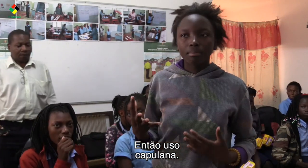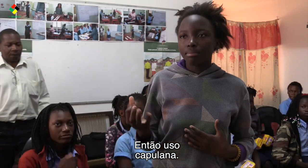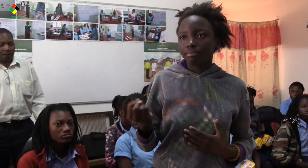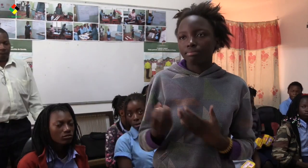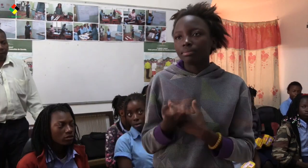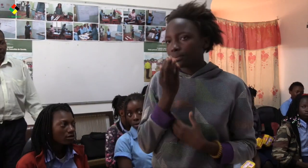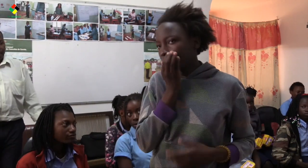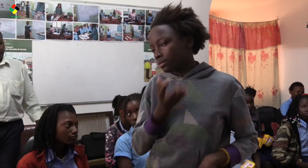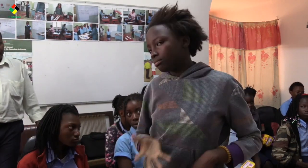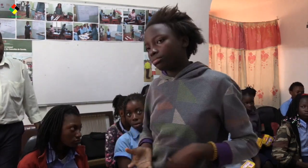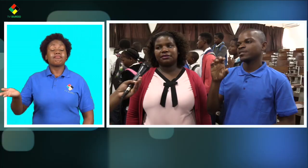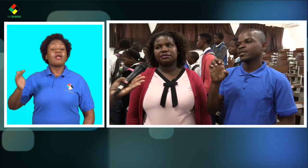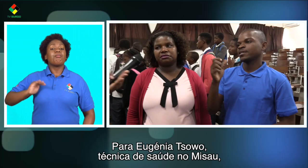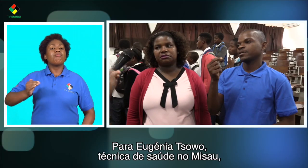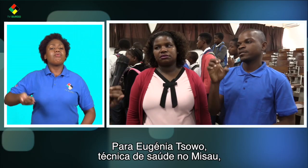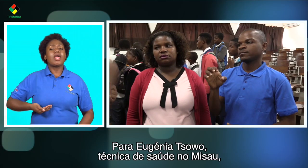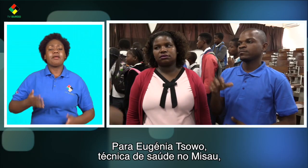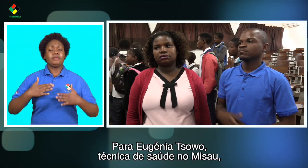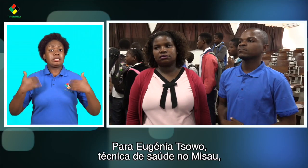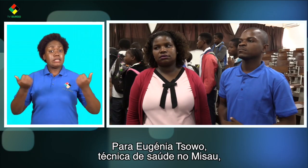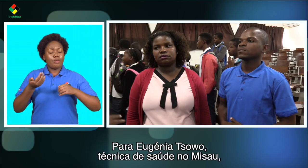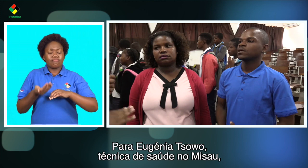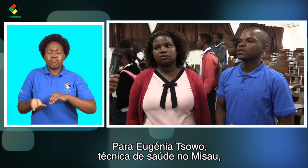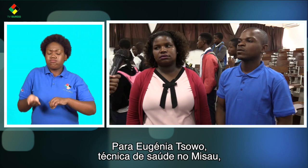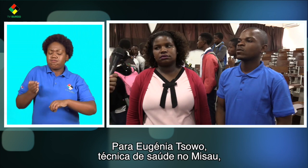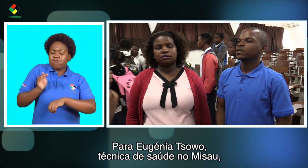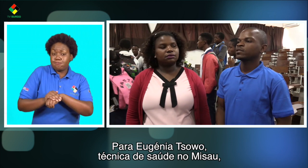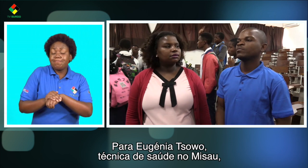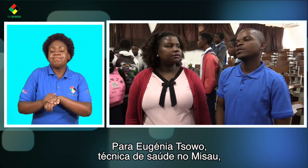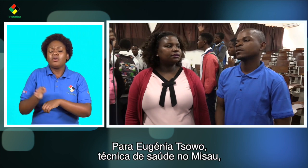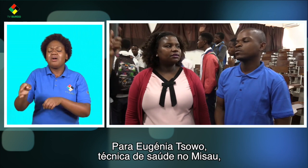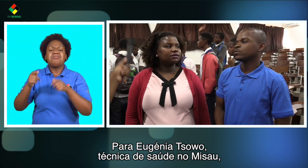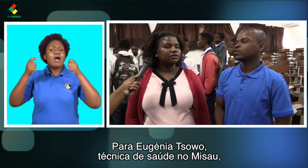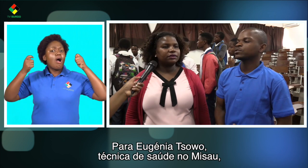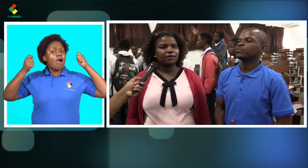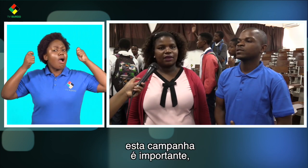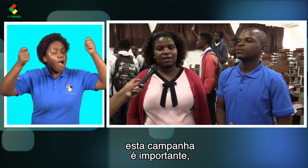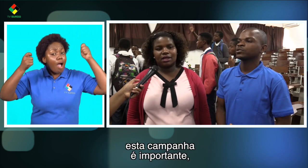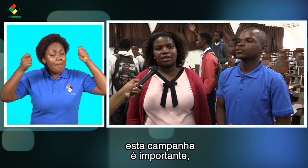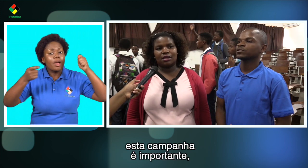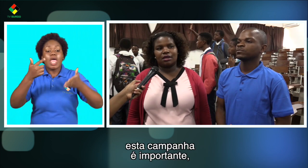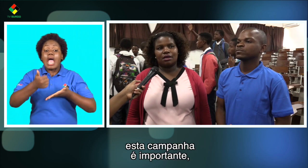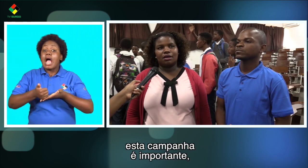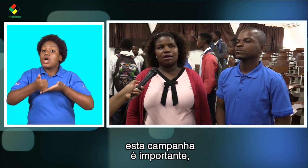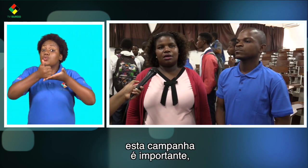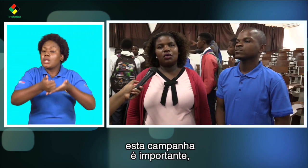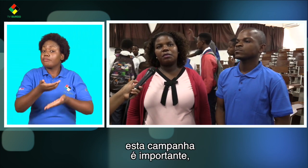capulana Para Eugênia Tsobo, técnica de saúde no MISAU Esta campanha é